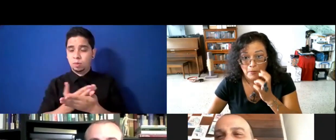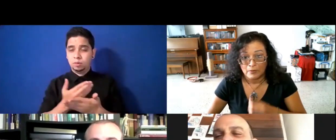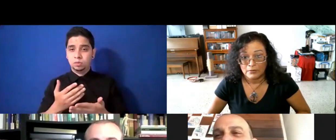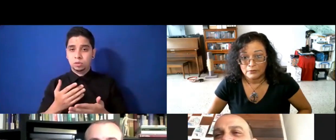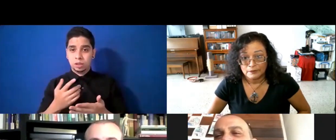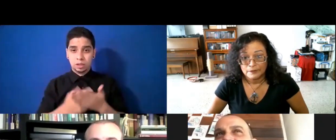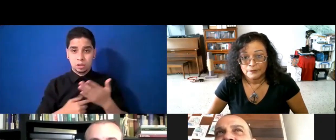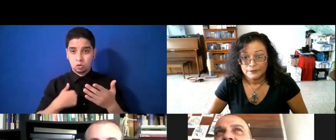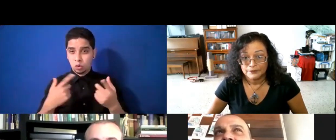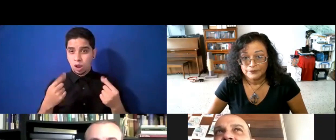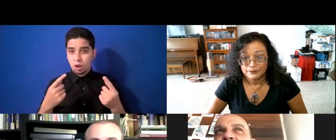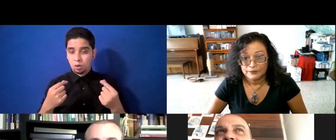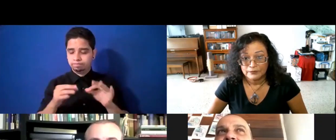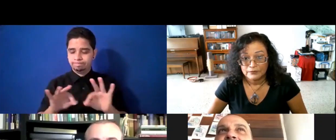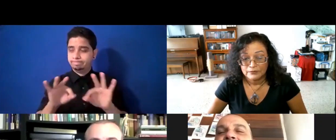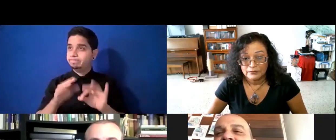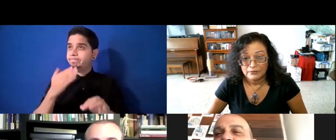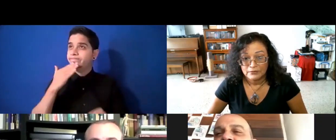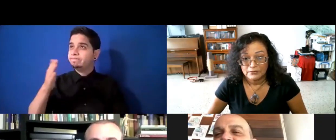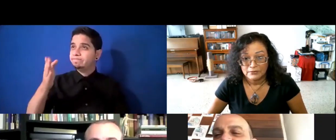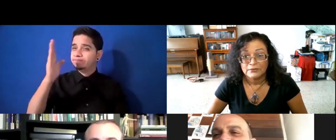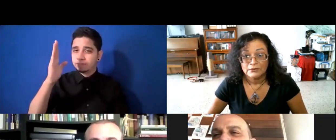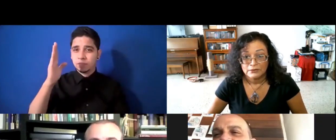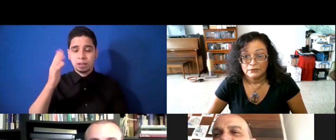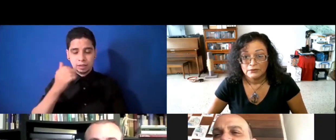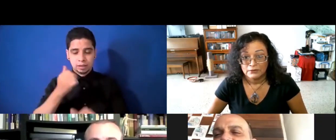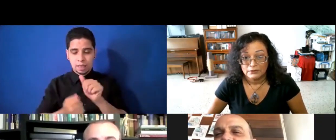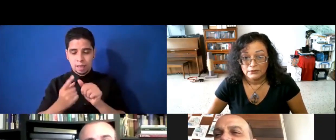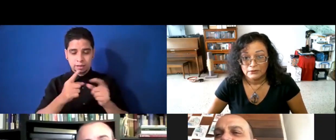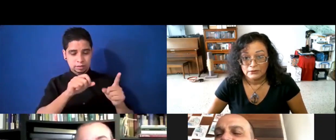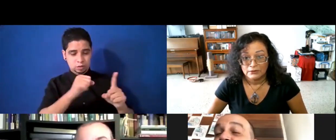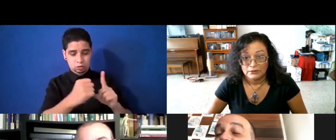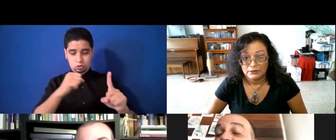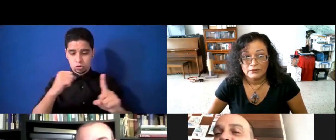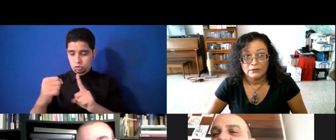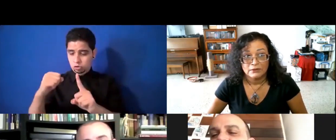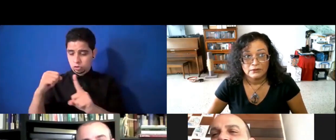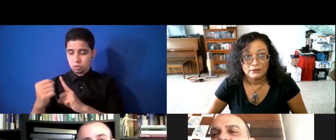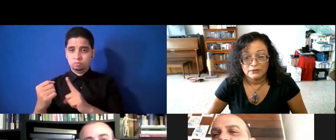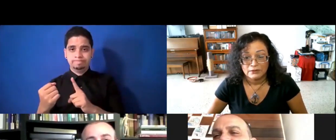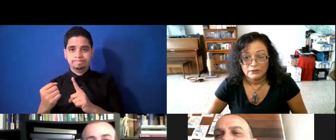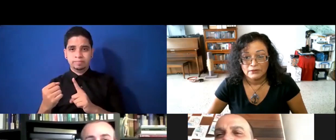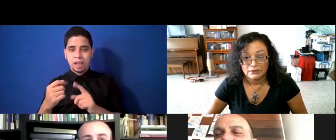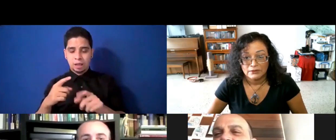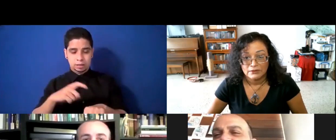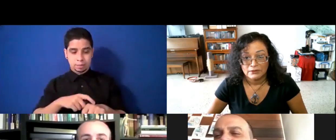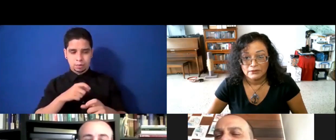cada día, pues, que de cada situación, pues, que hemos tenido. De pronto, pues, uno lo ve como un golpe sólido, pero